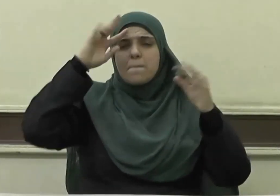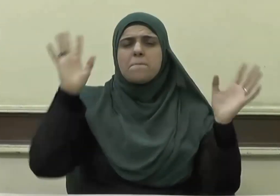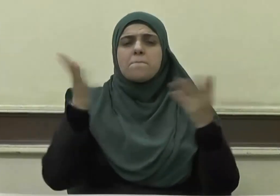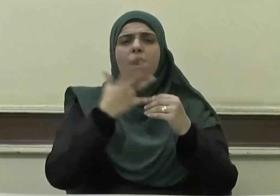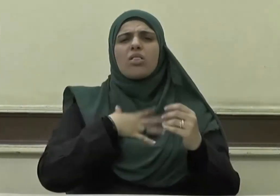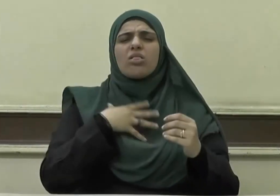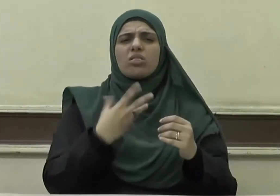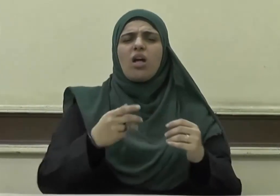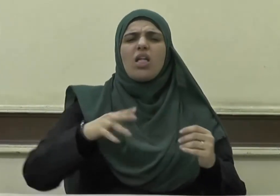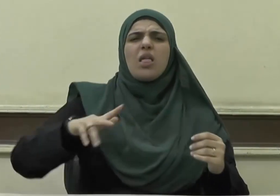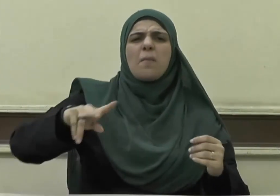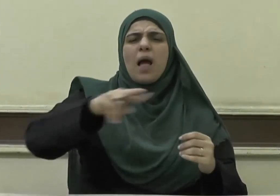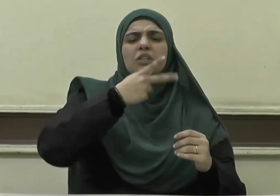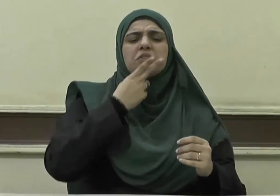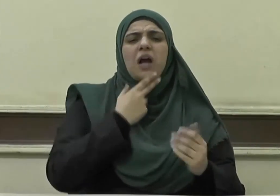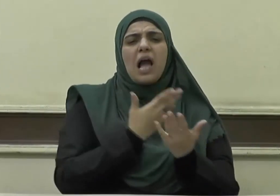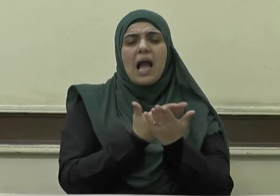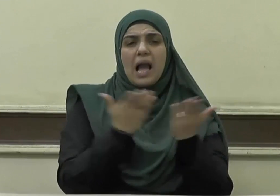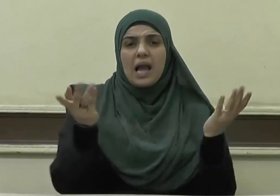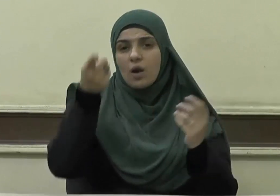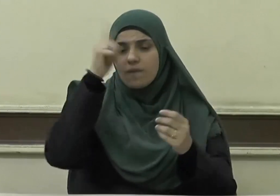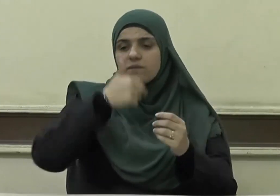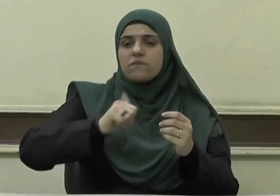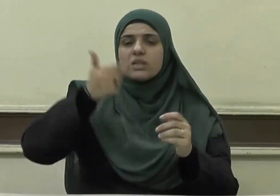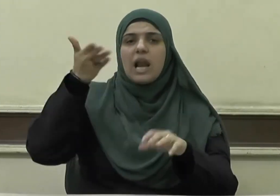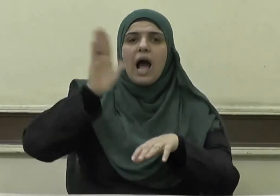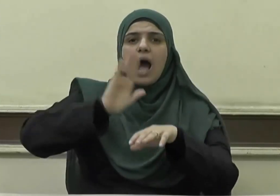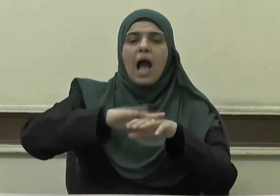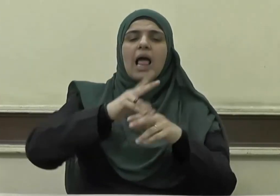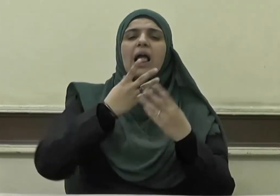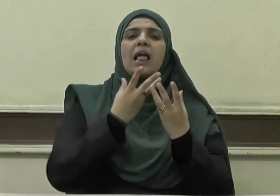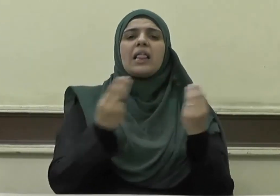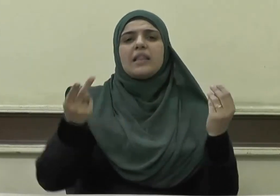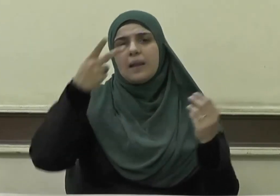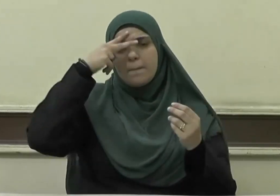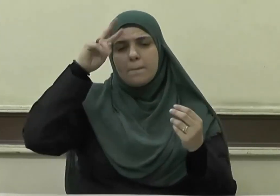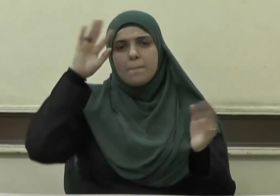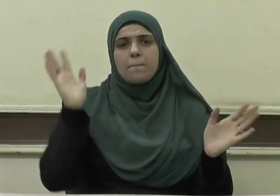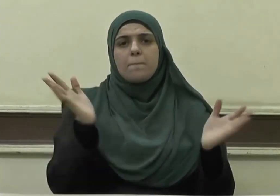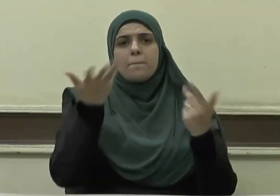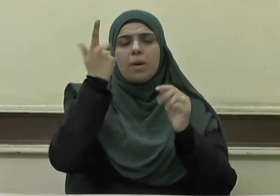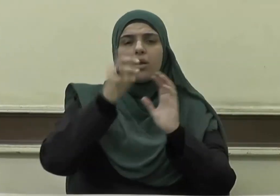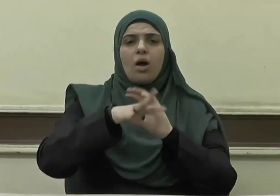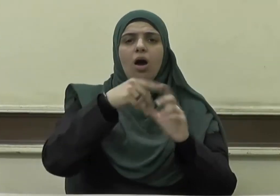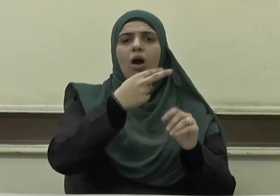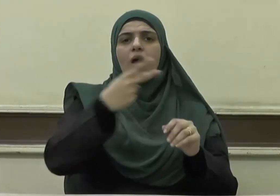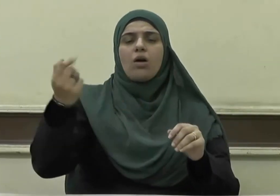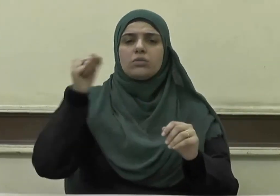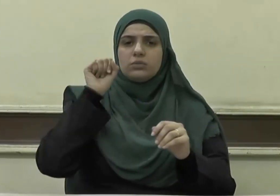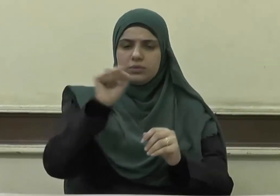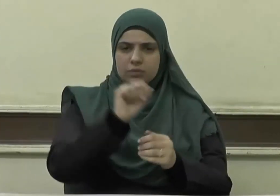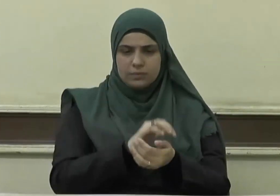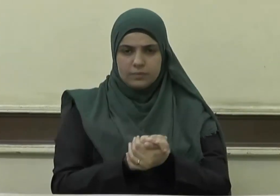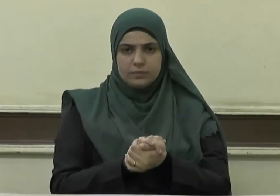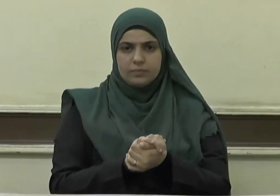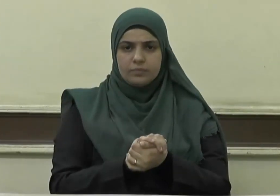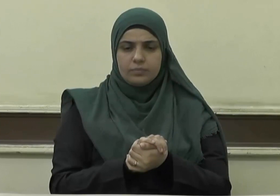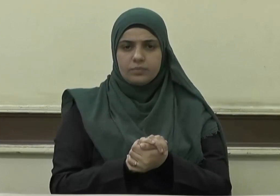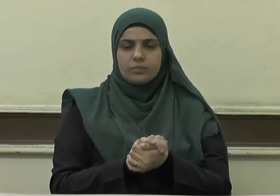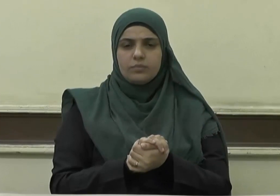وفضلناهم على كثير من من خلقنا تفضيلا ذلك